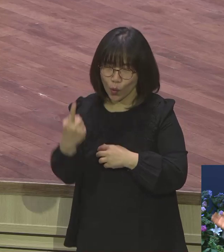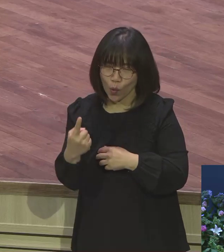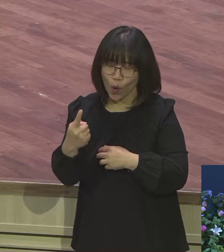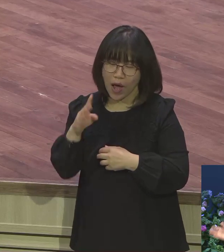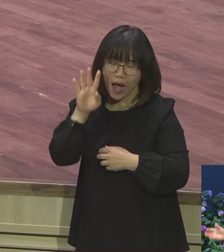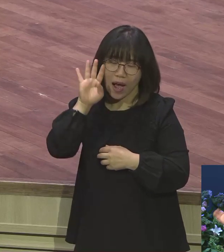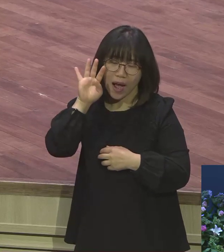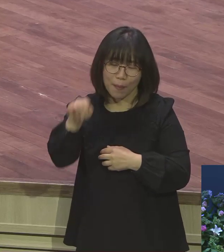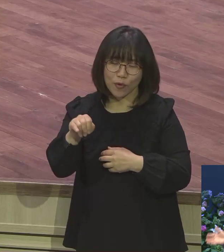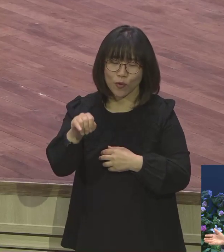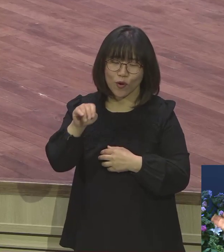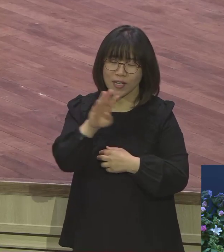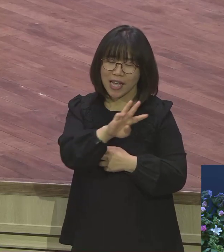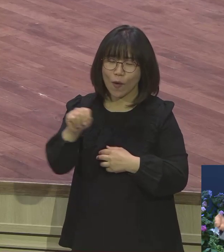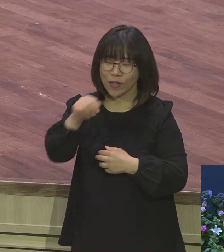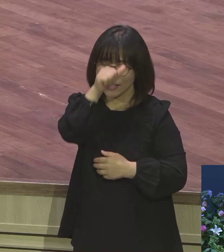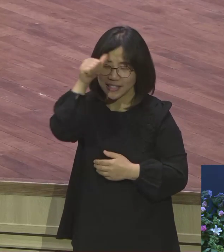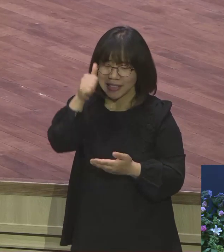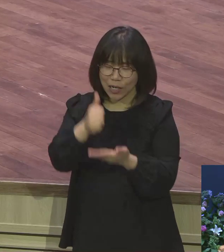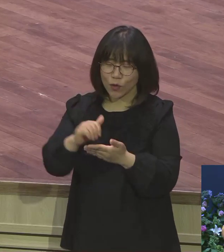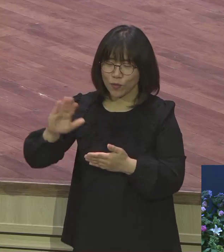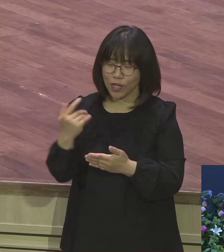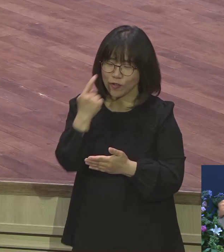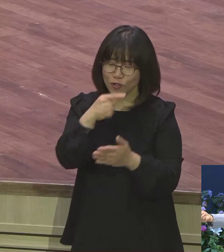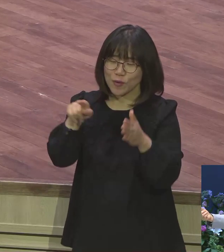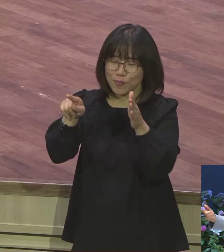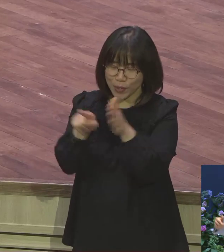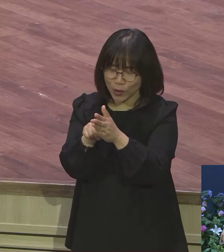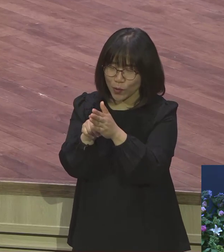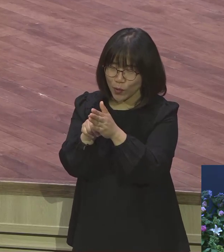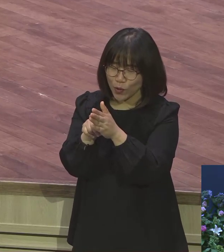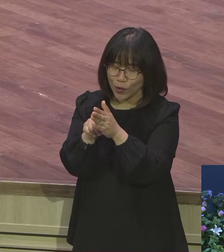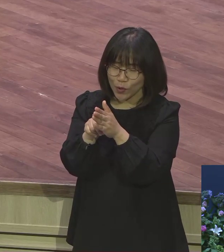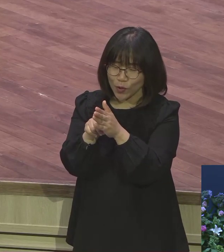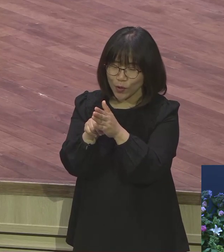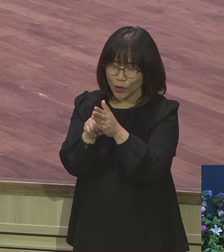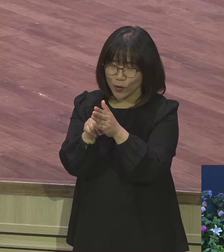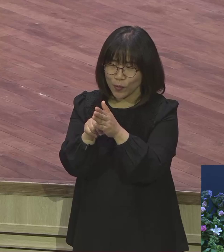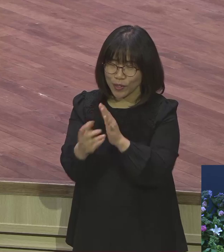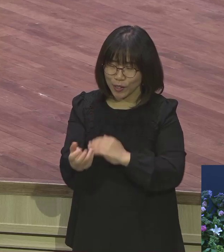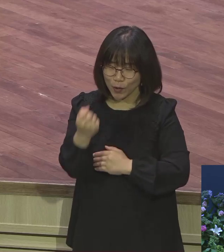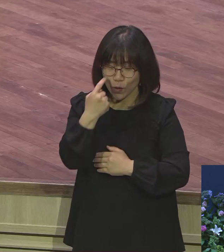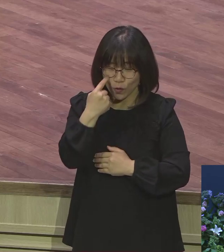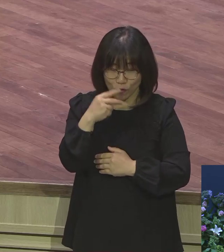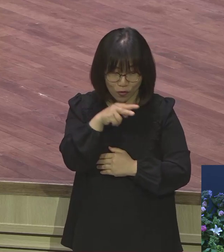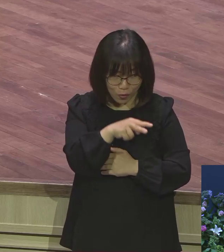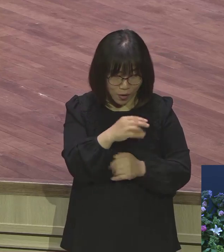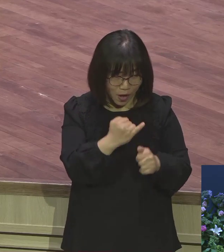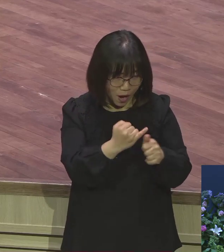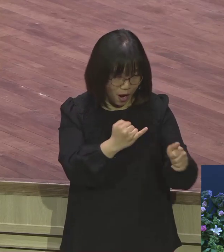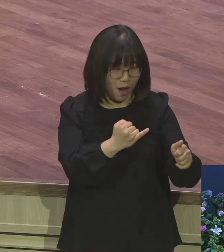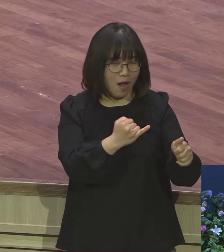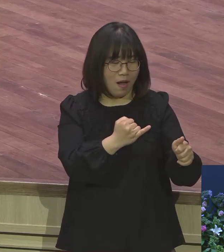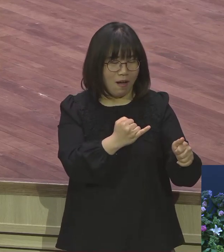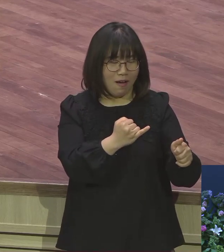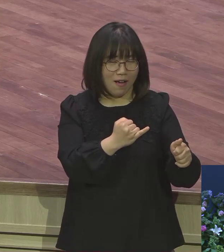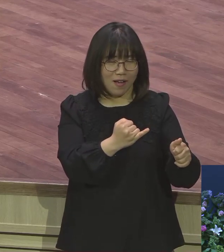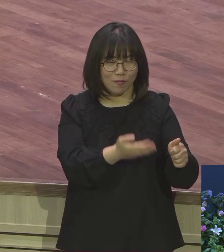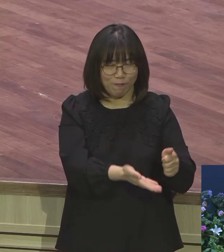예원교의 장로 될 날 올 줄로 믿습니다 그렇게 한번 쳐다보라고 달라지지 어떠면 그랬다 하되